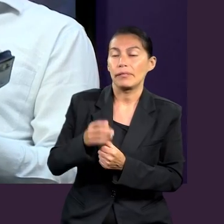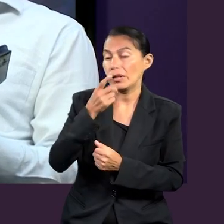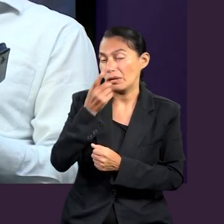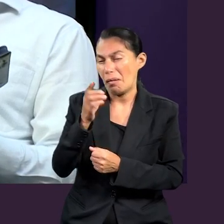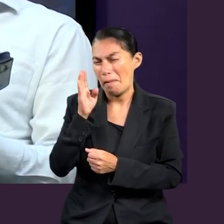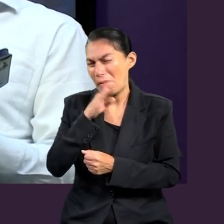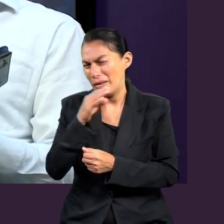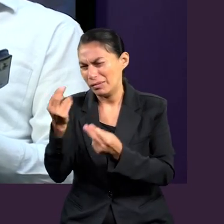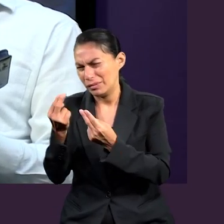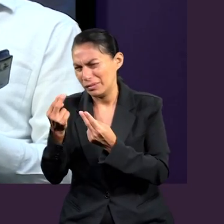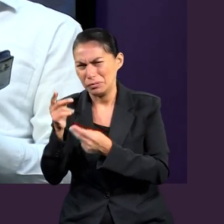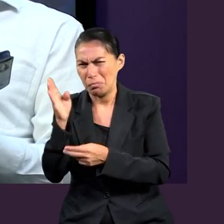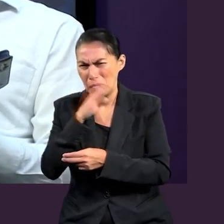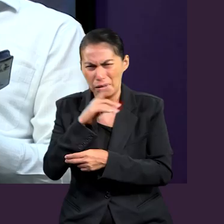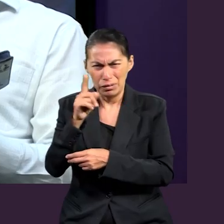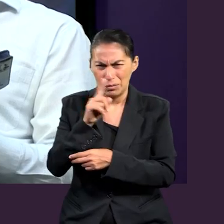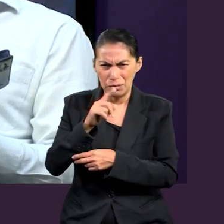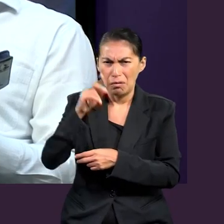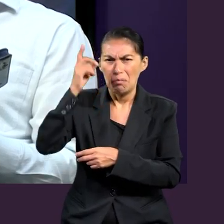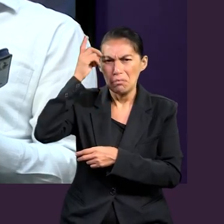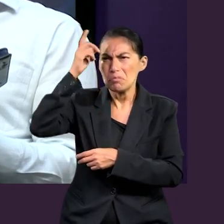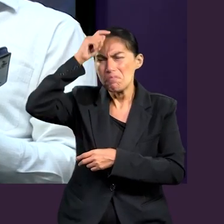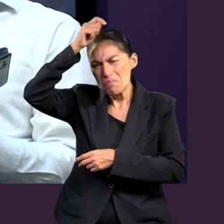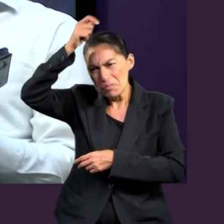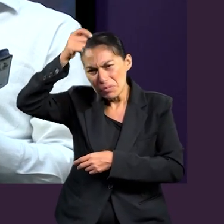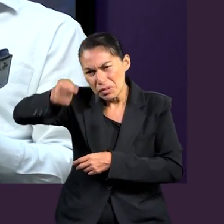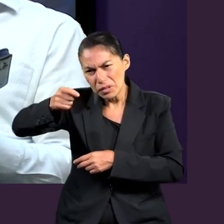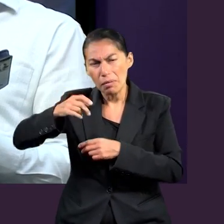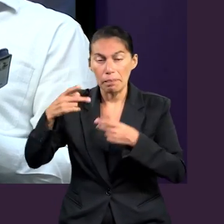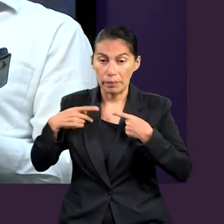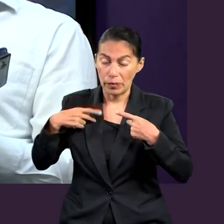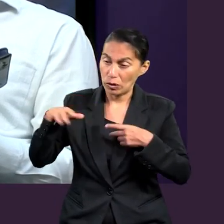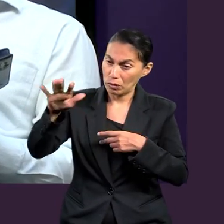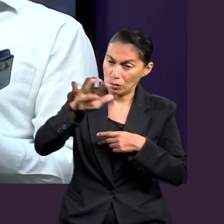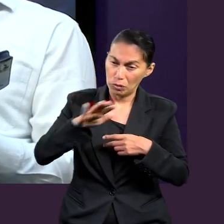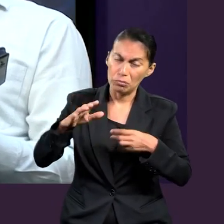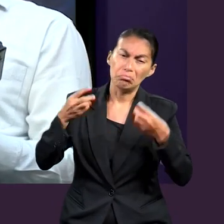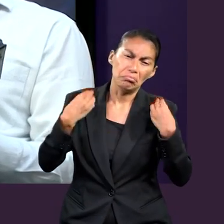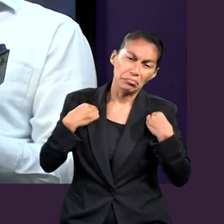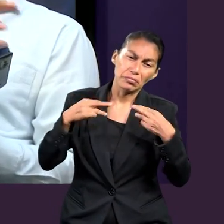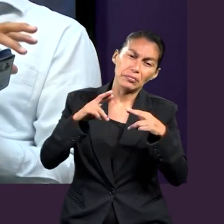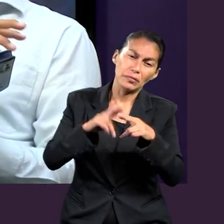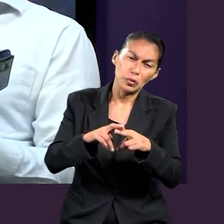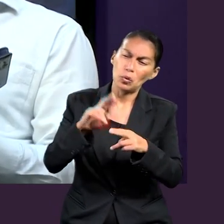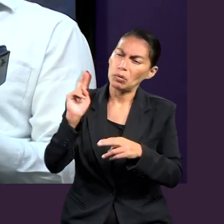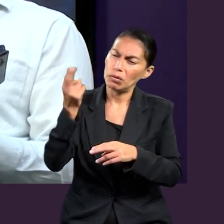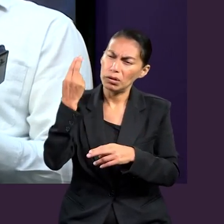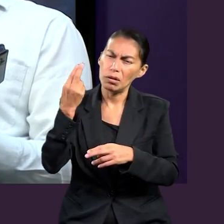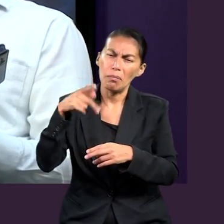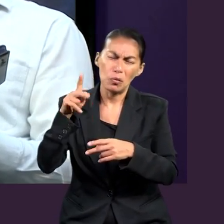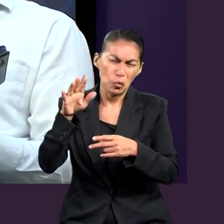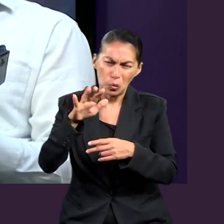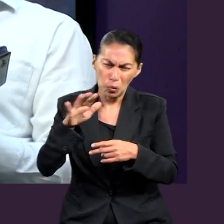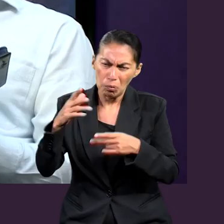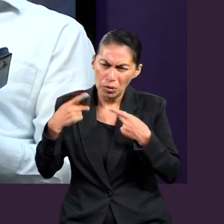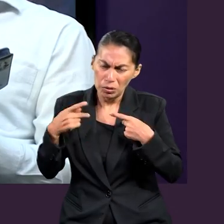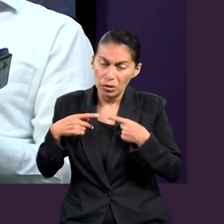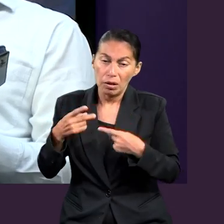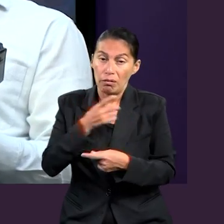necesario de la iglesia. Yo no creo que sea un mal, es una bendición. Y que todos, no solamente los profesores y en las universidades, sino que todos